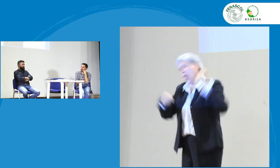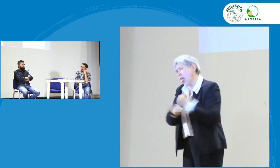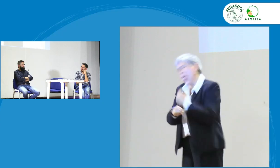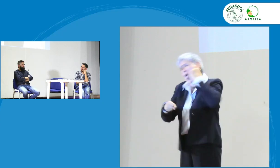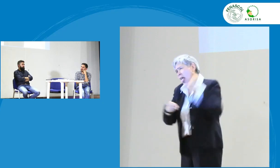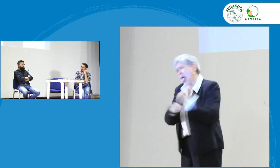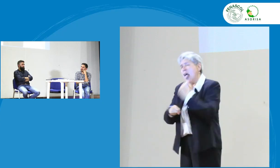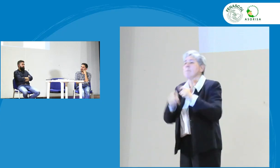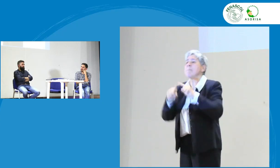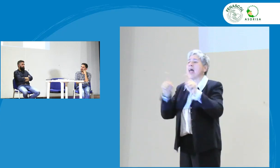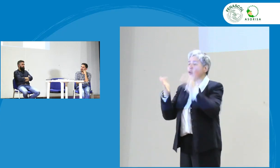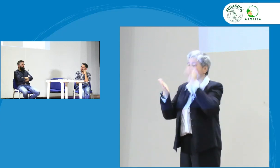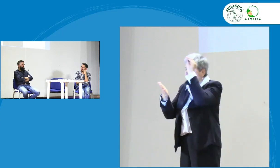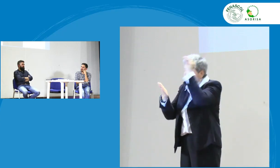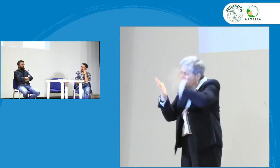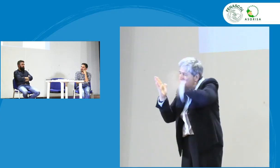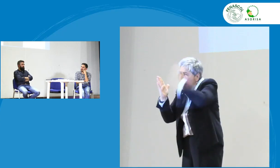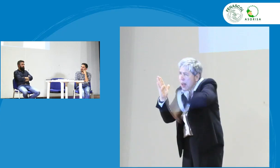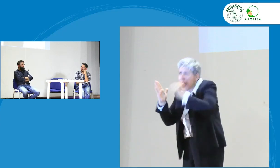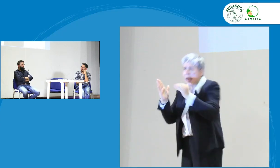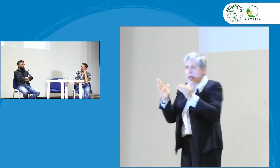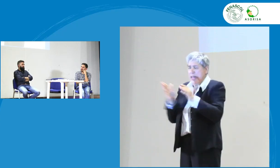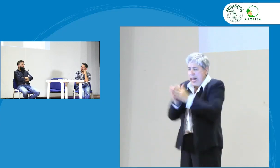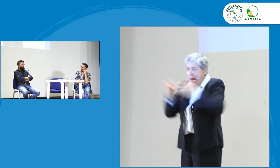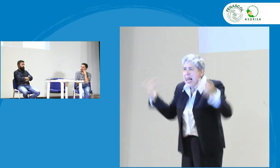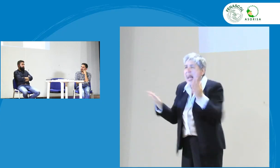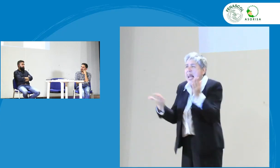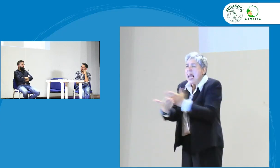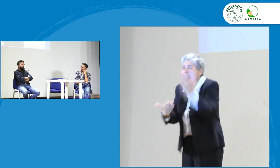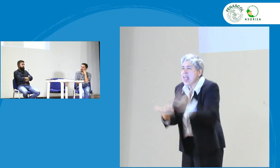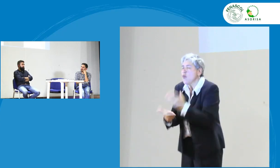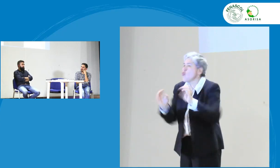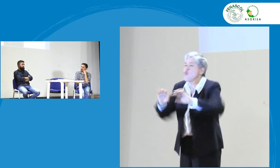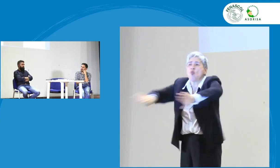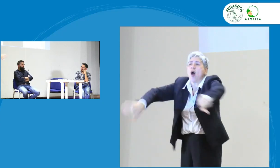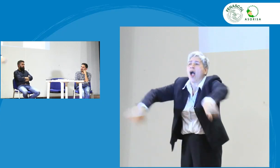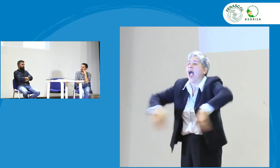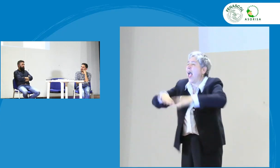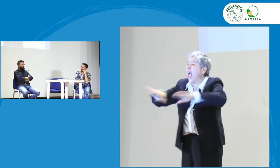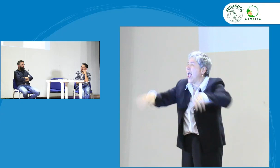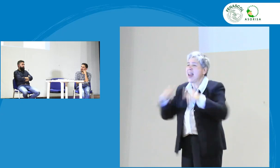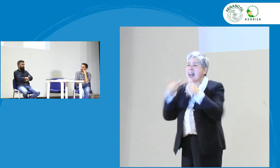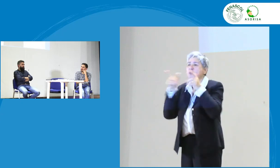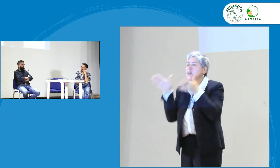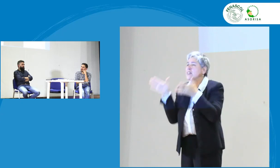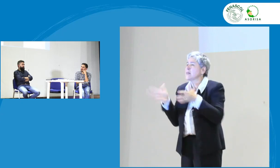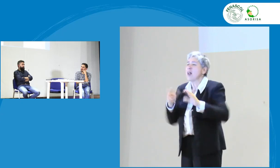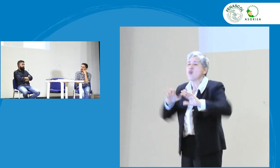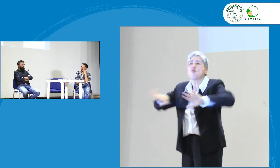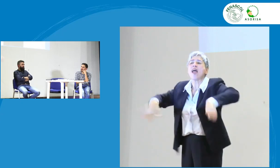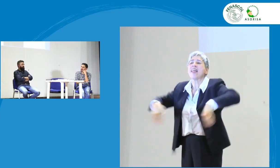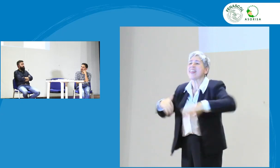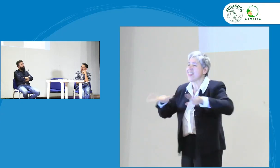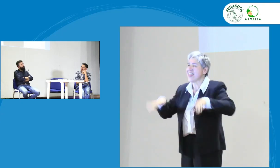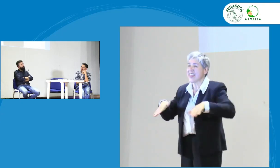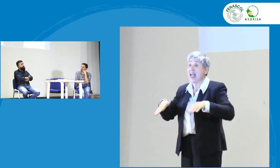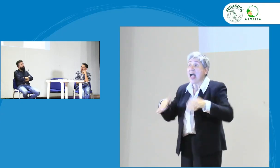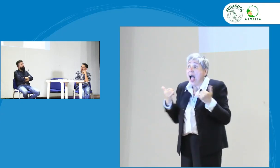sea llevamos muchos años trabajando en el tema pero como tal libros o algo así no no tenemos de planeación